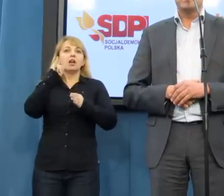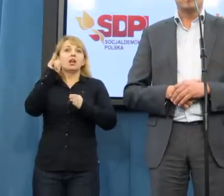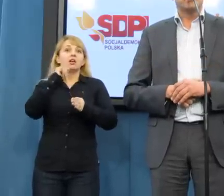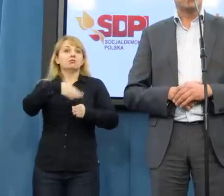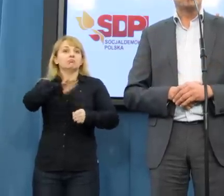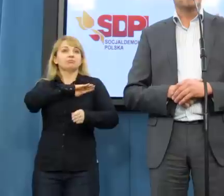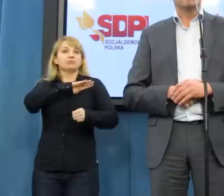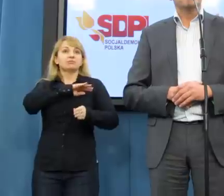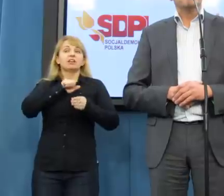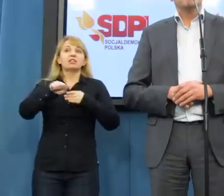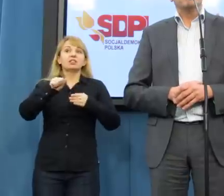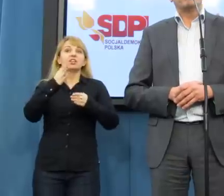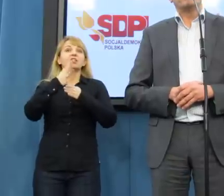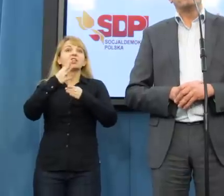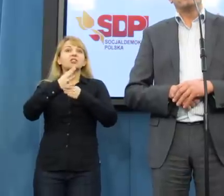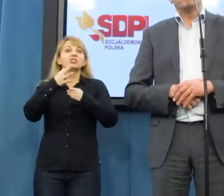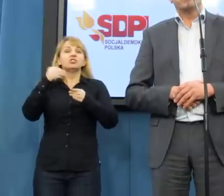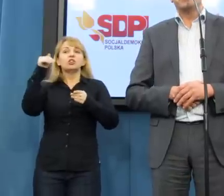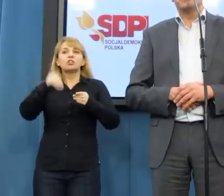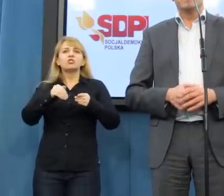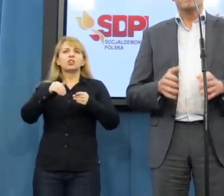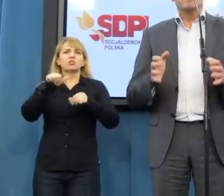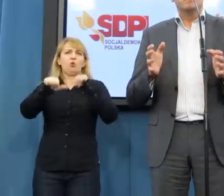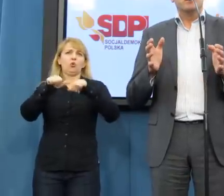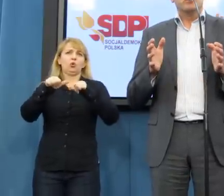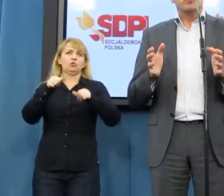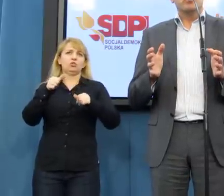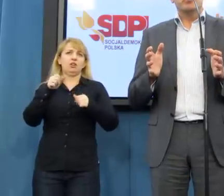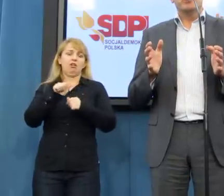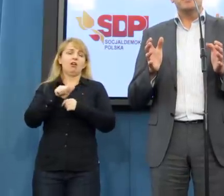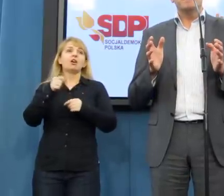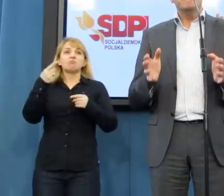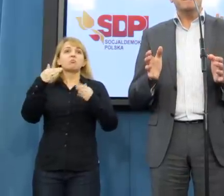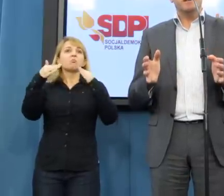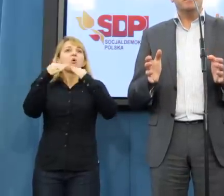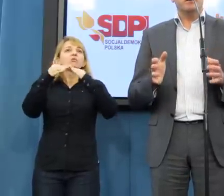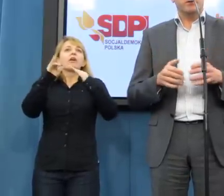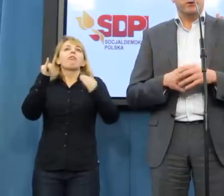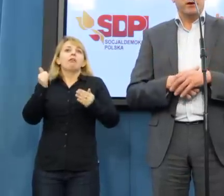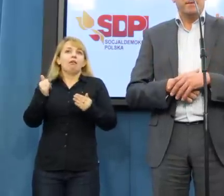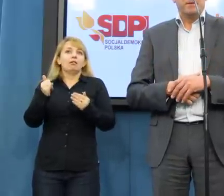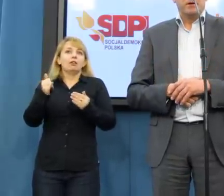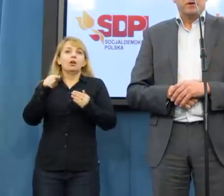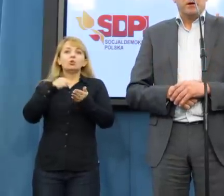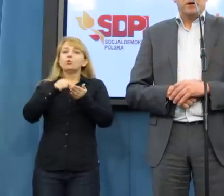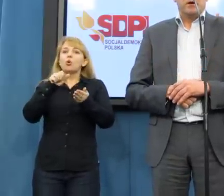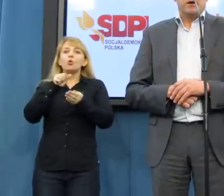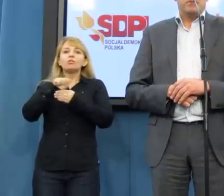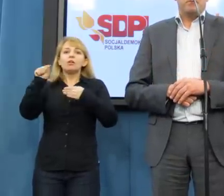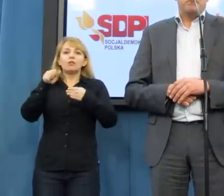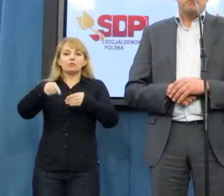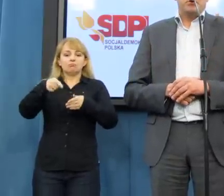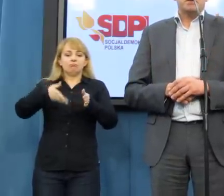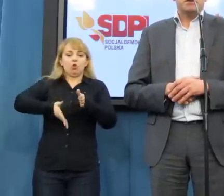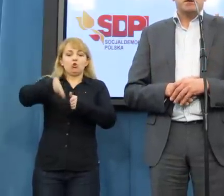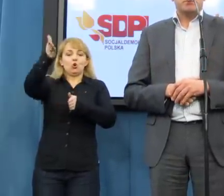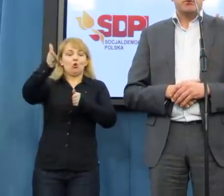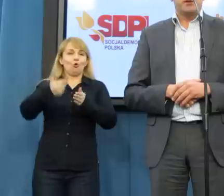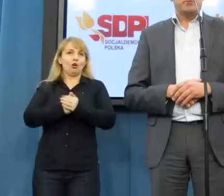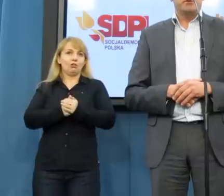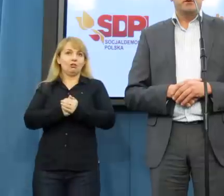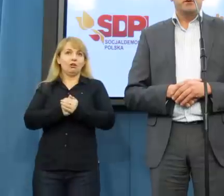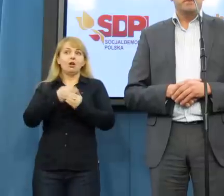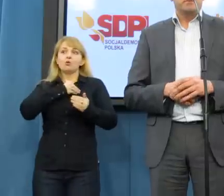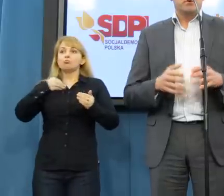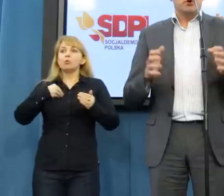około 40 tysięcy osób rocznie. Konkludując, nie tędy droga. W Polsce jest